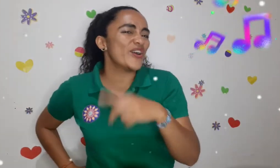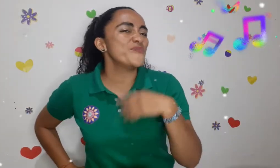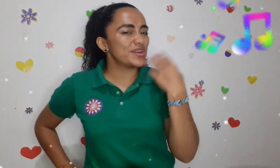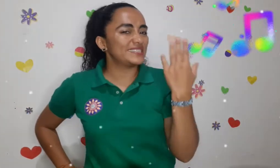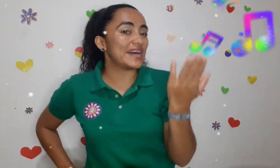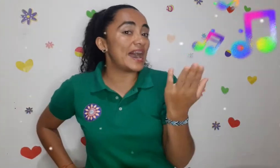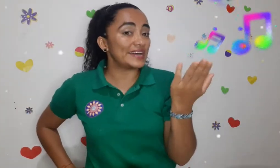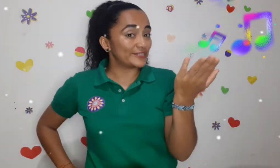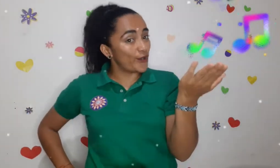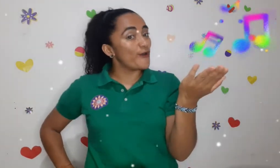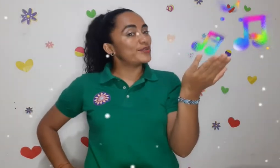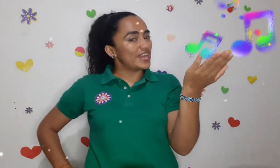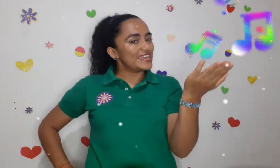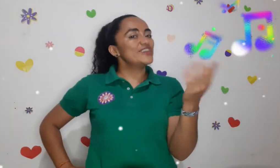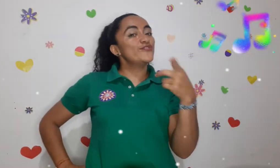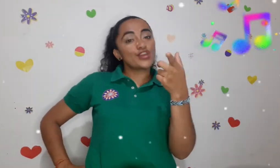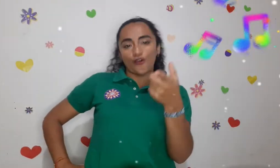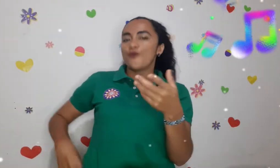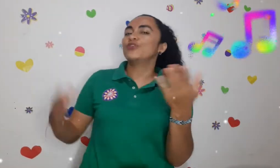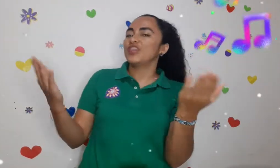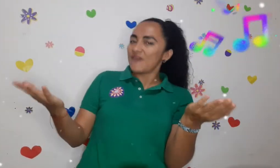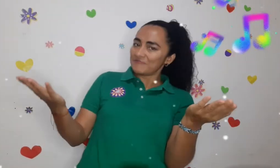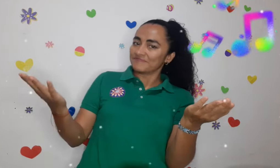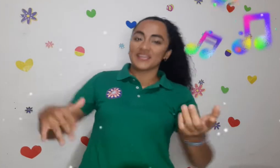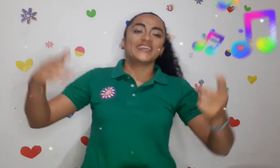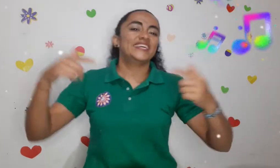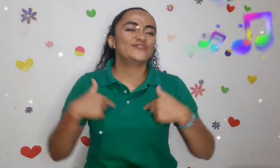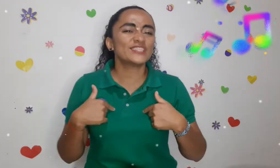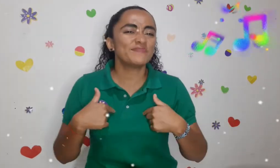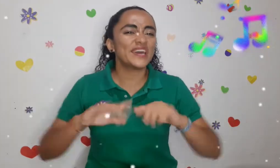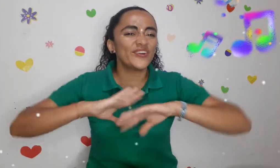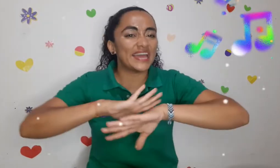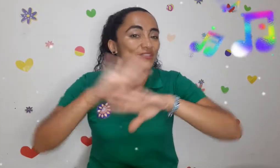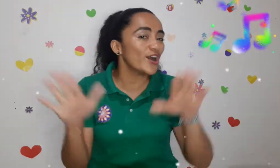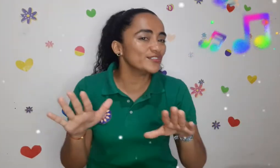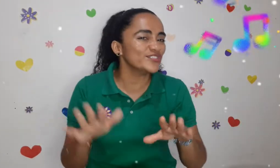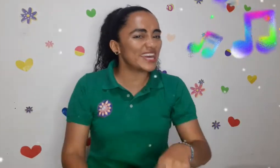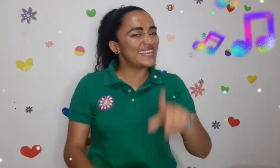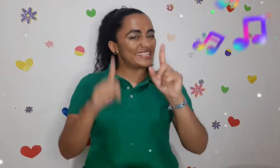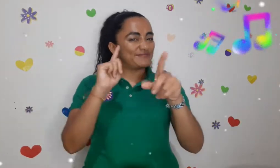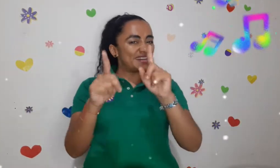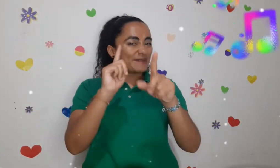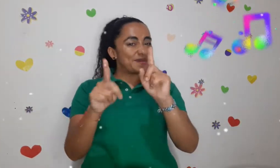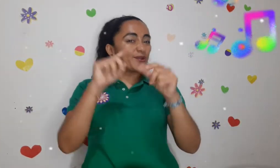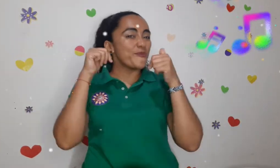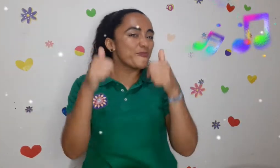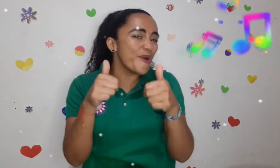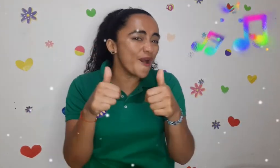¿Cómo estás? ¿Cómo te ha ido y cómo te va? Y yo espero que a todos ustedes les vaya pero muy,